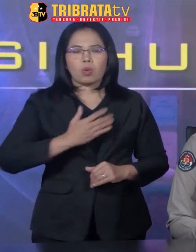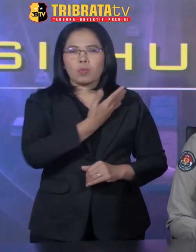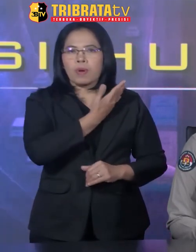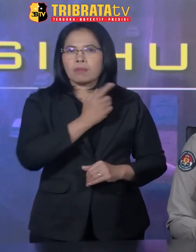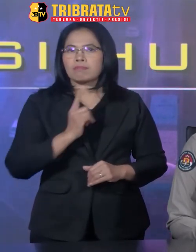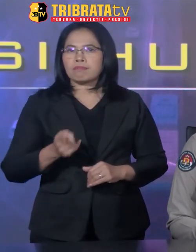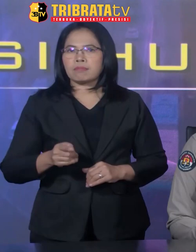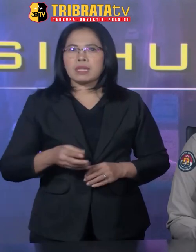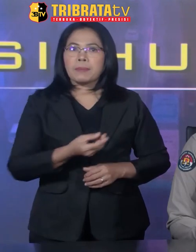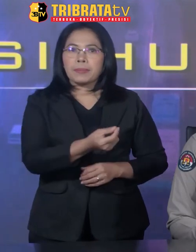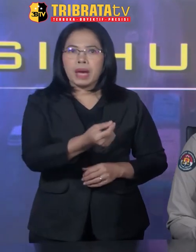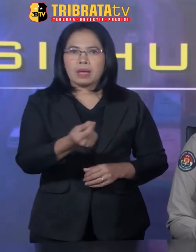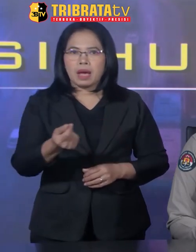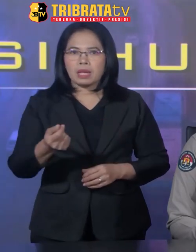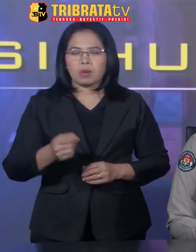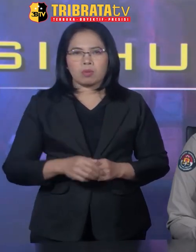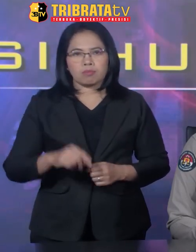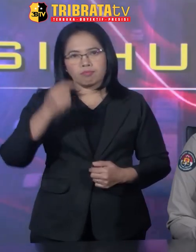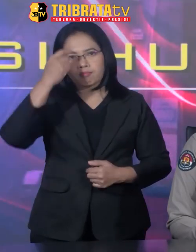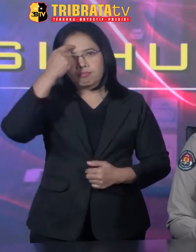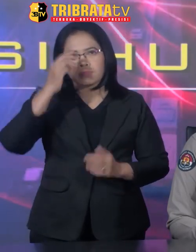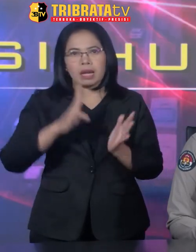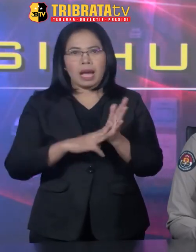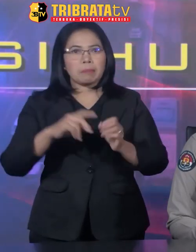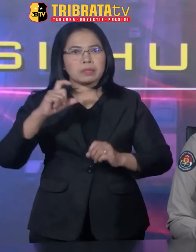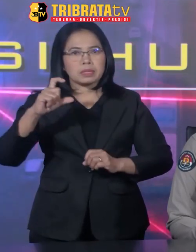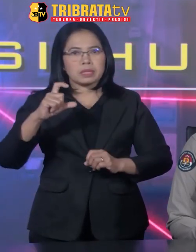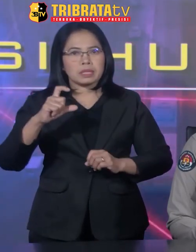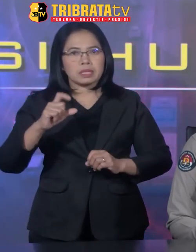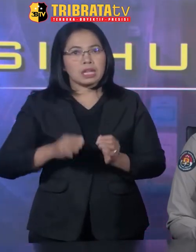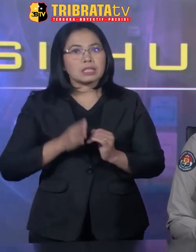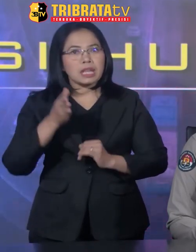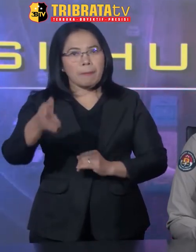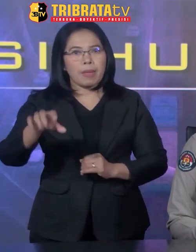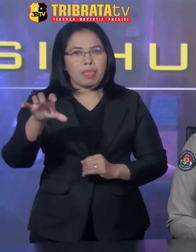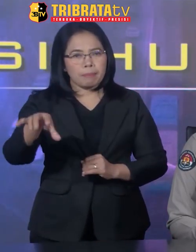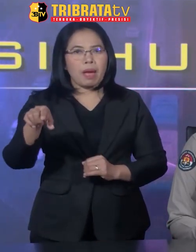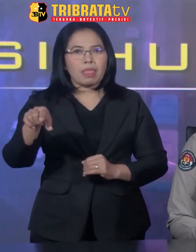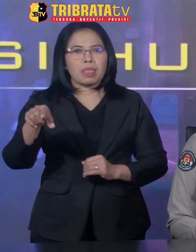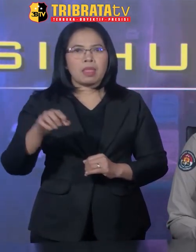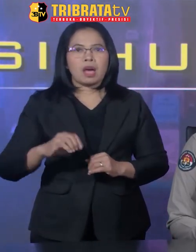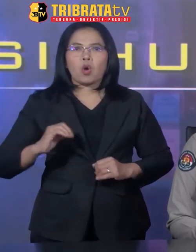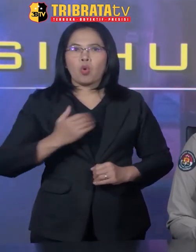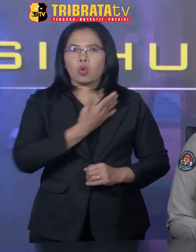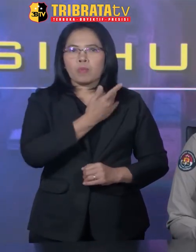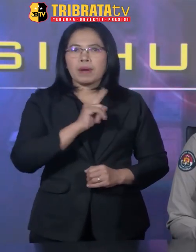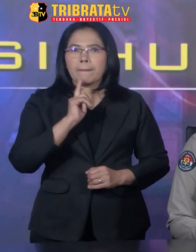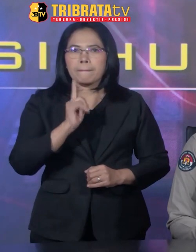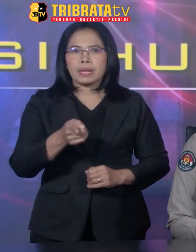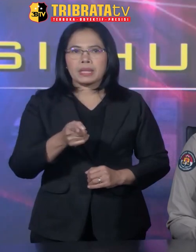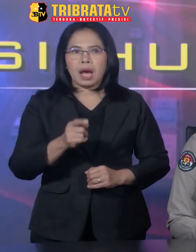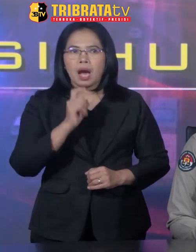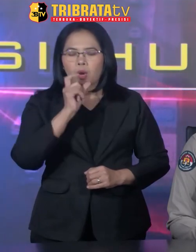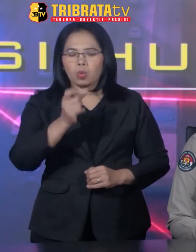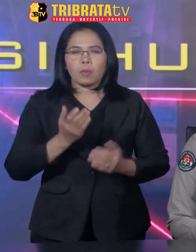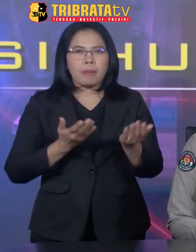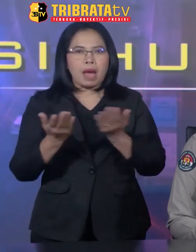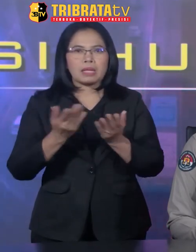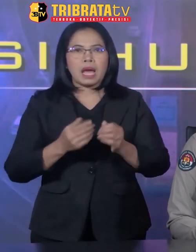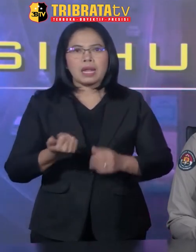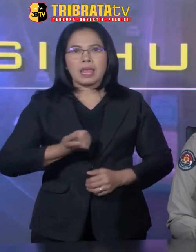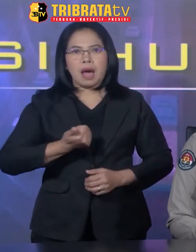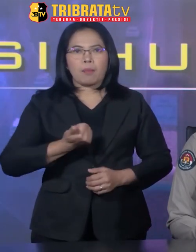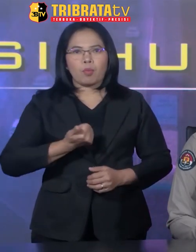tersebut dibiayai oleh pelaku MC dan sesampainya di lokasi, korban diperintahkan untuk melayani